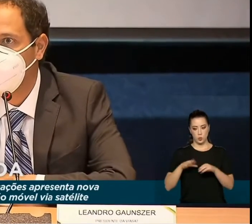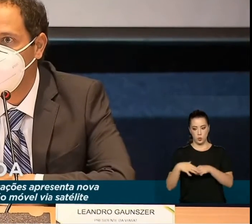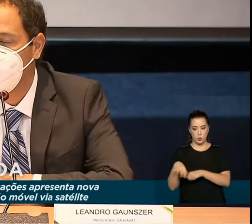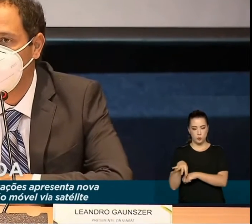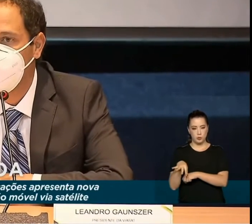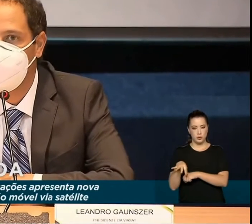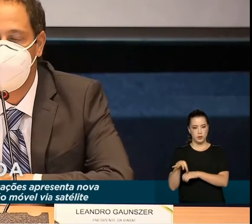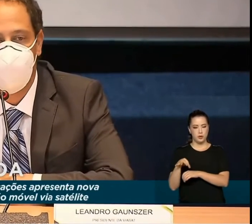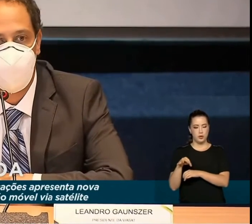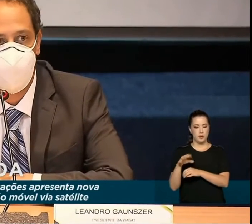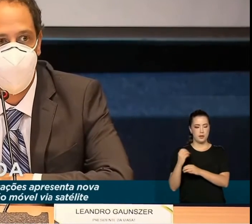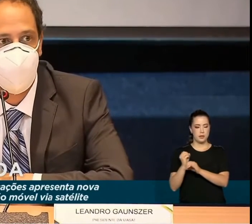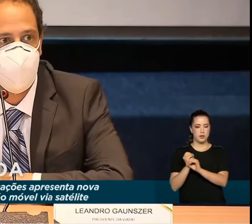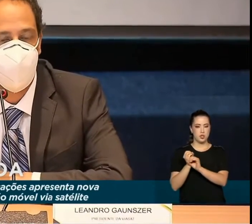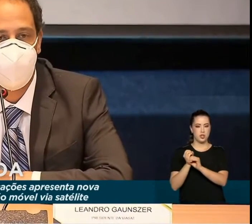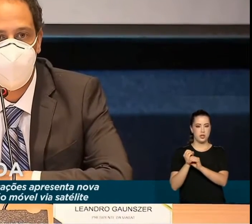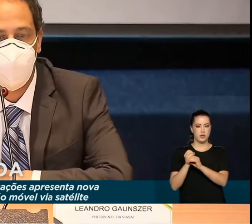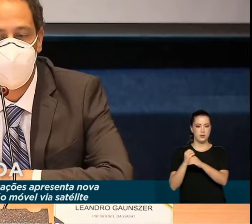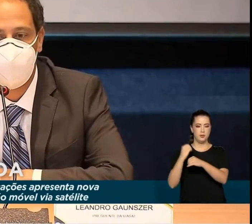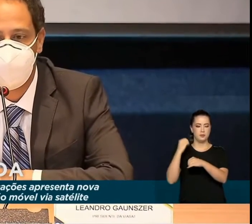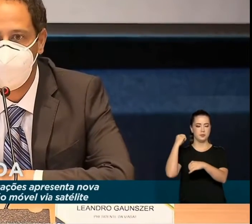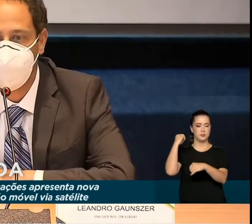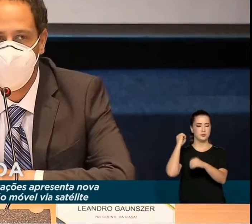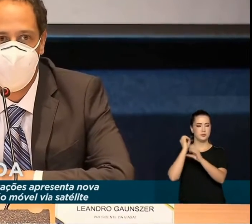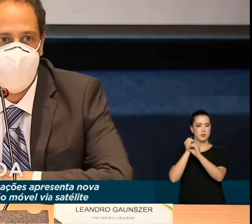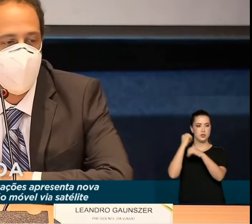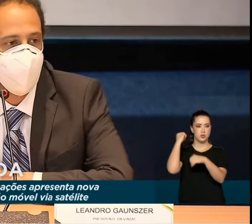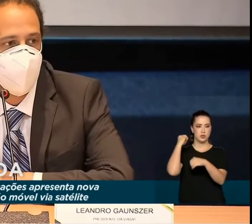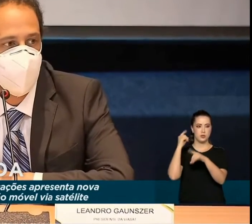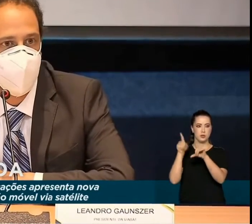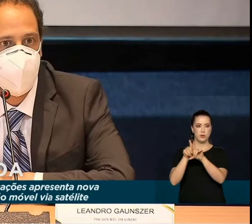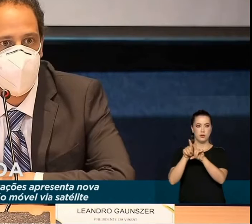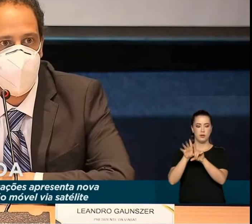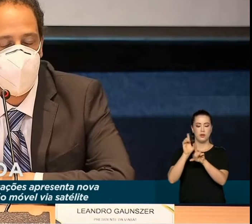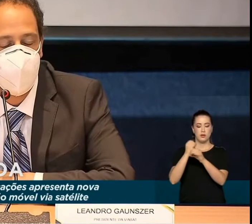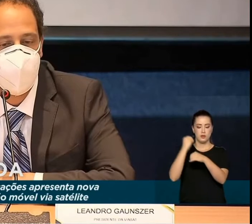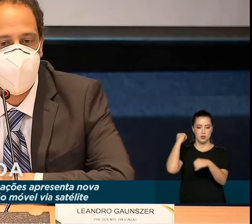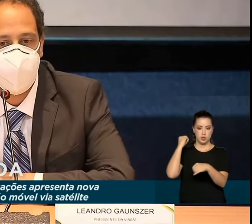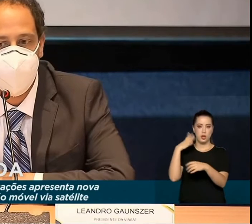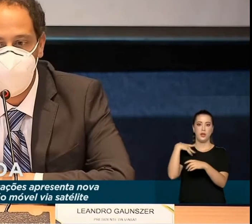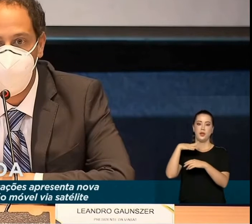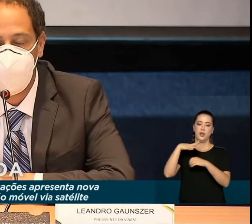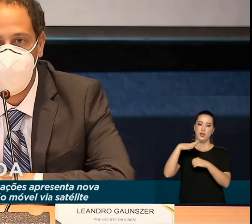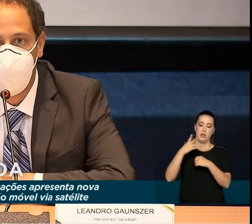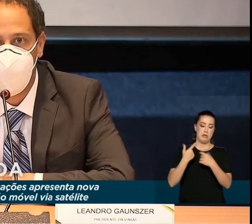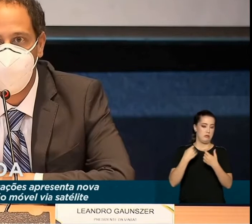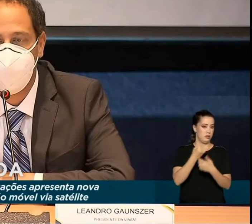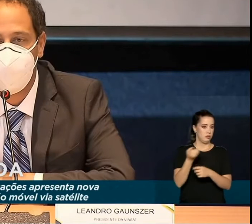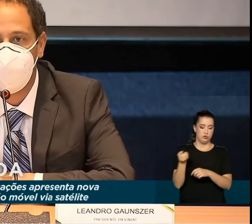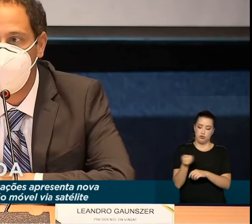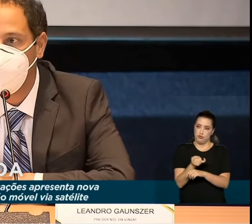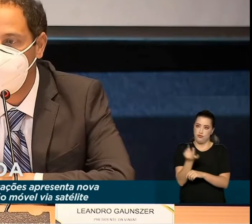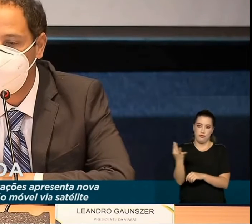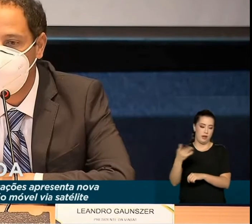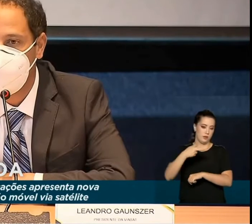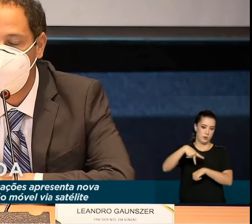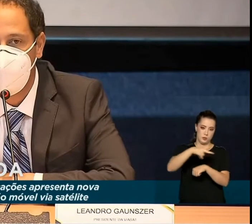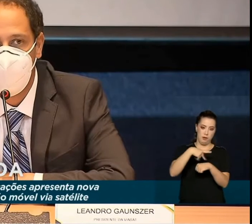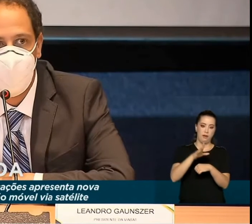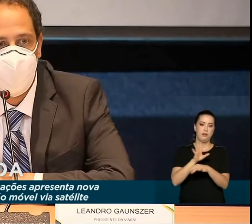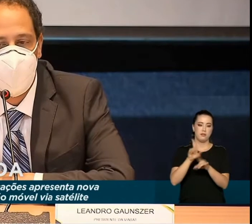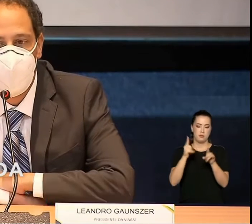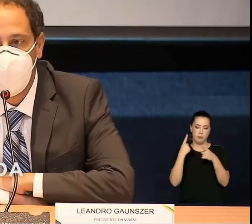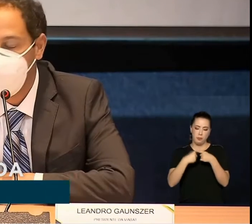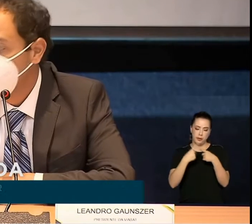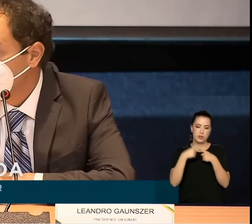dos Estados Unidos, da Suíça, e testes que a gente vem realizando há muito tempo,